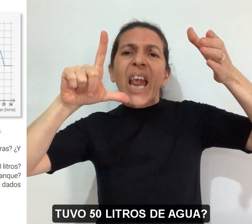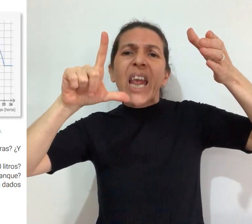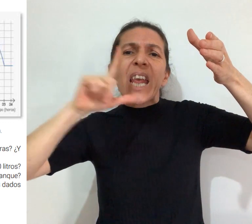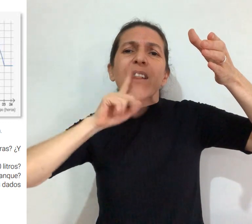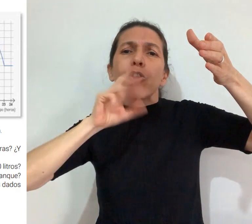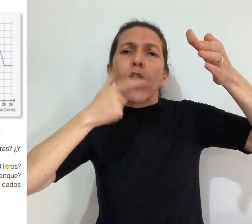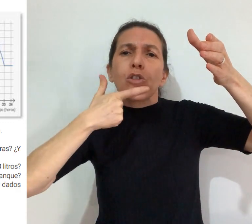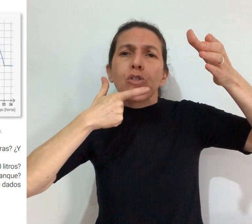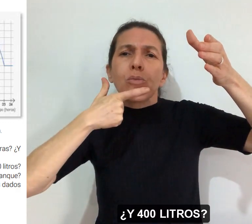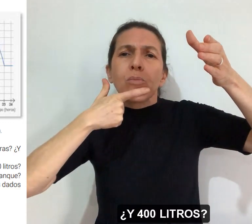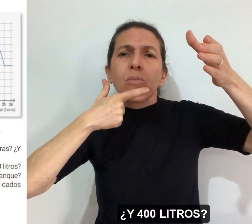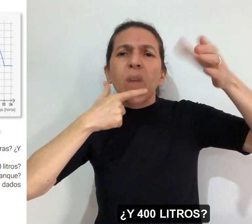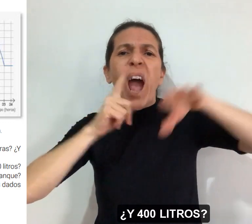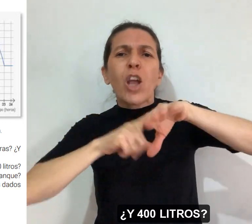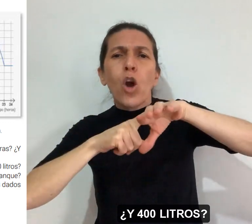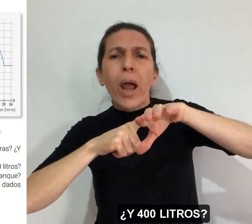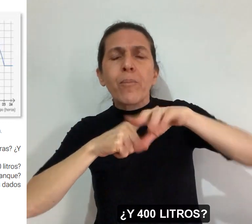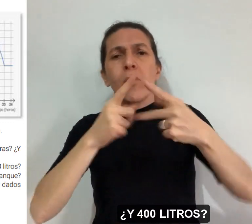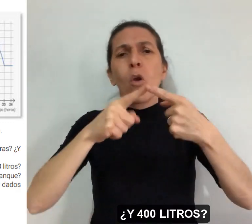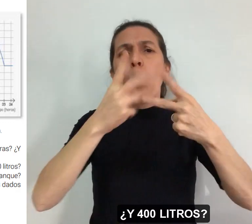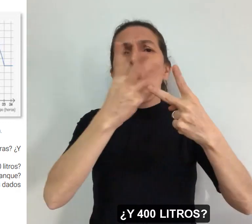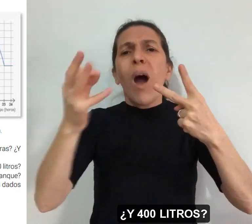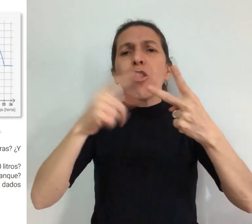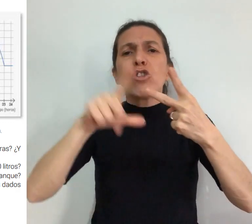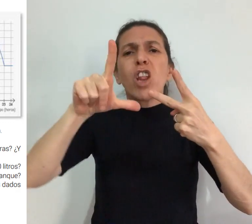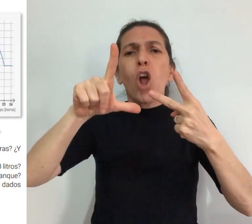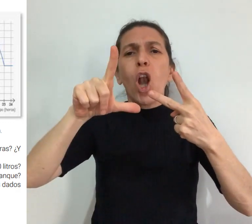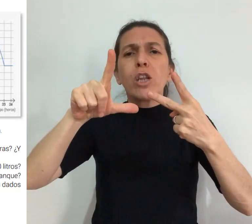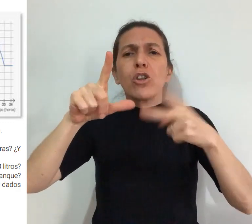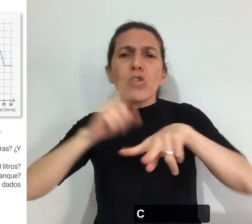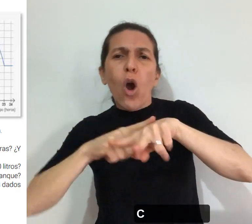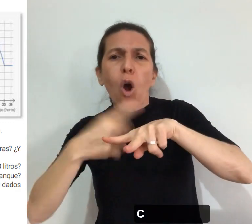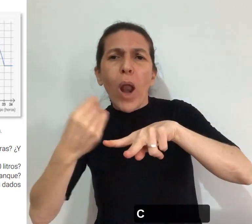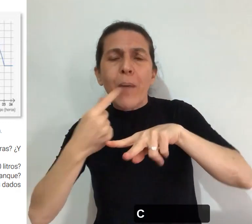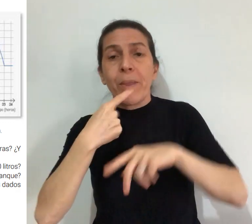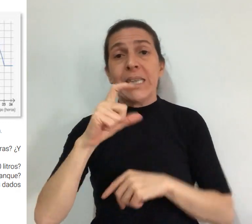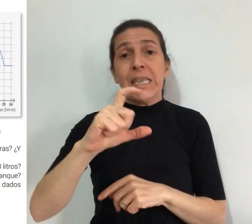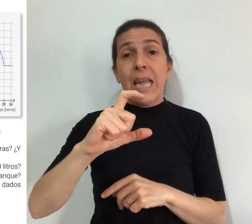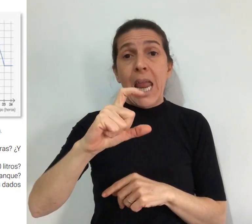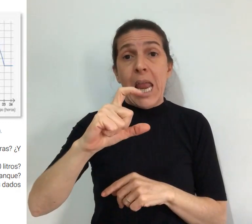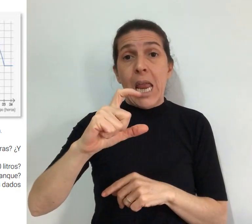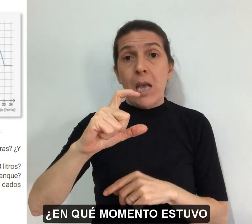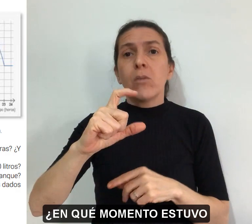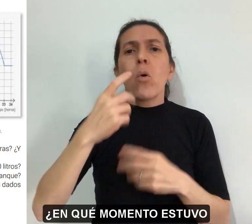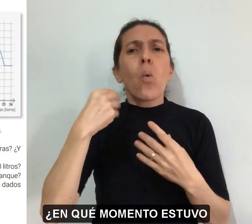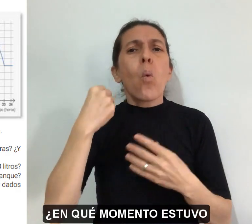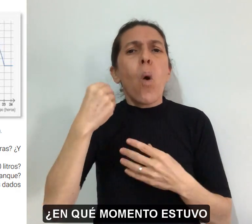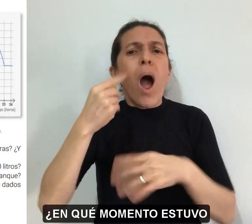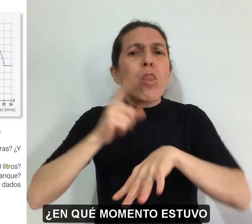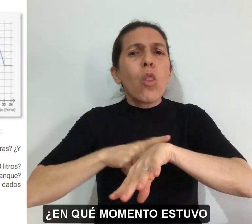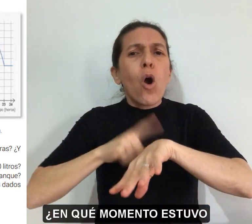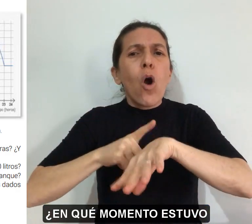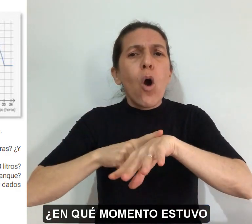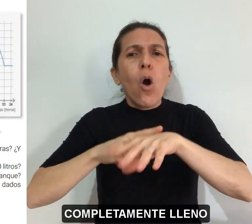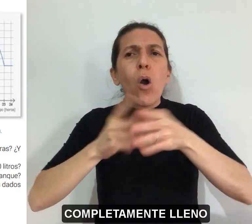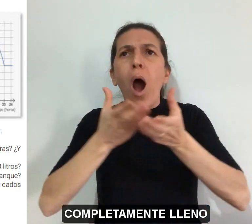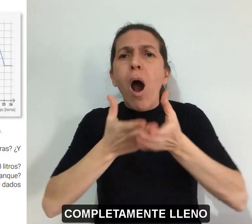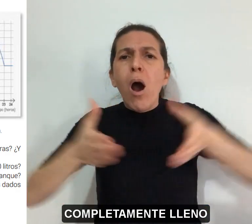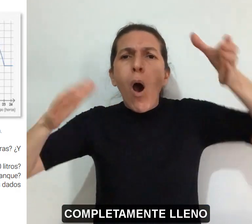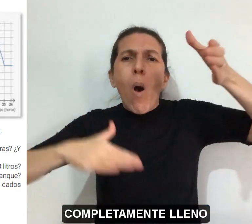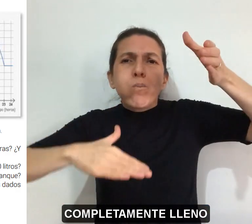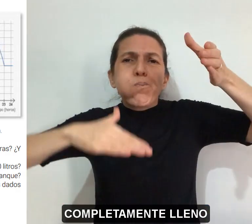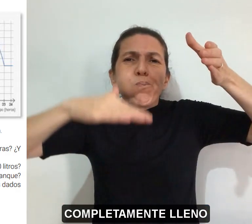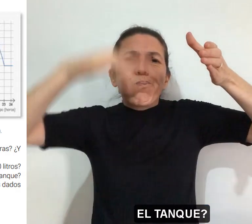agua? ¿Y 400 litros? C ¿En qué momento estuvo